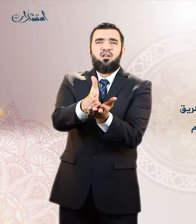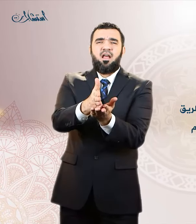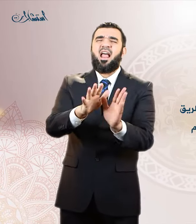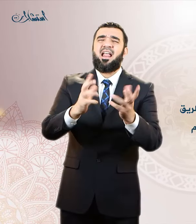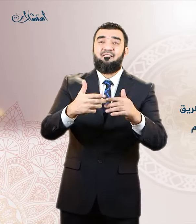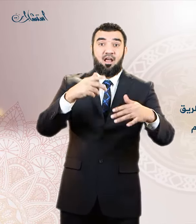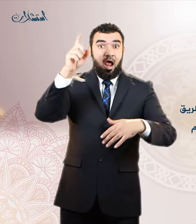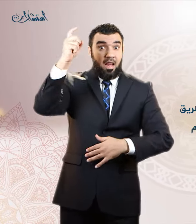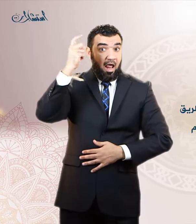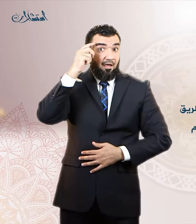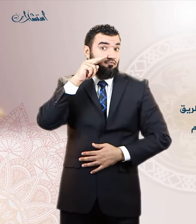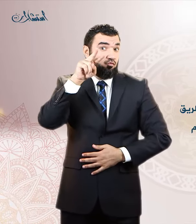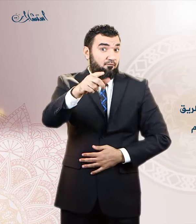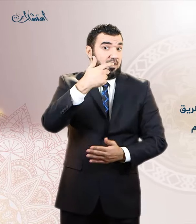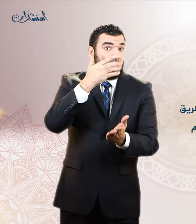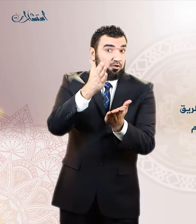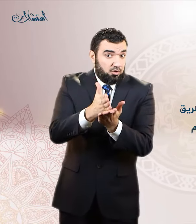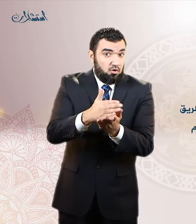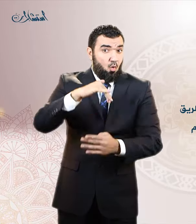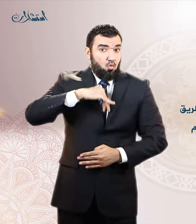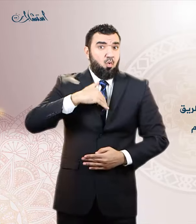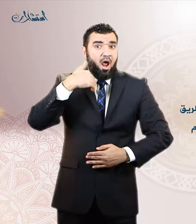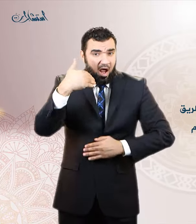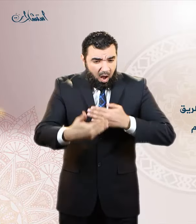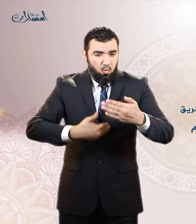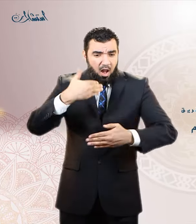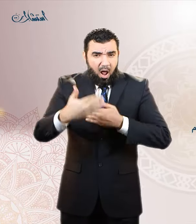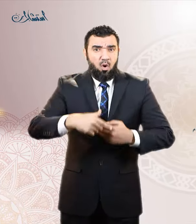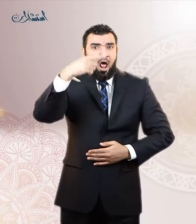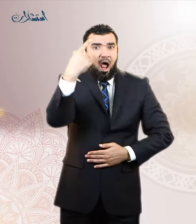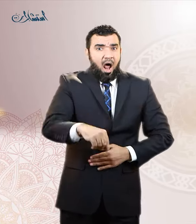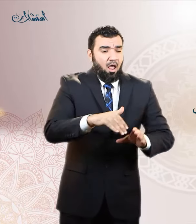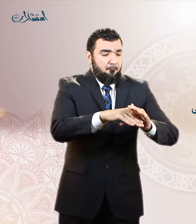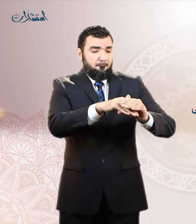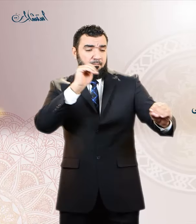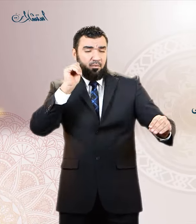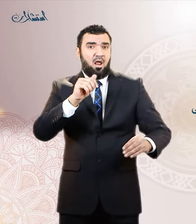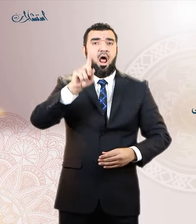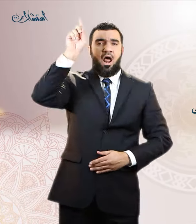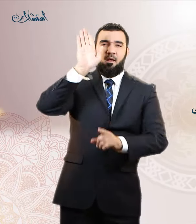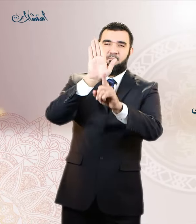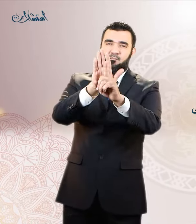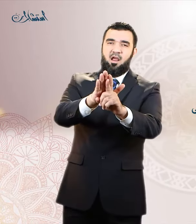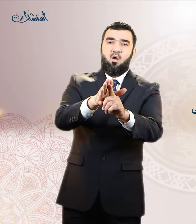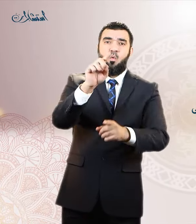منك الصدق والرغبة في العفة عن الحرام والحرص على ابتغاء مرضاته